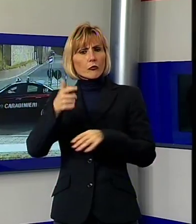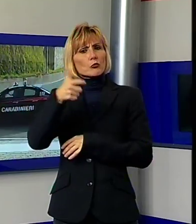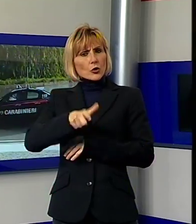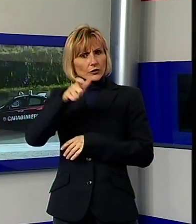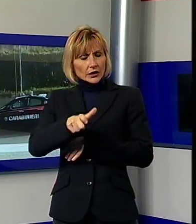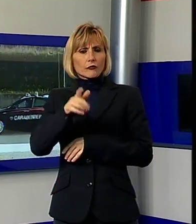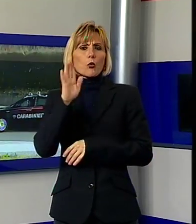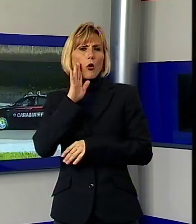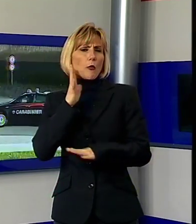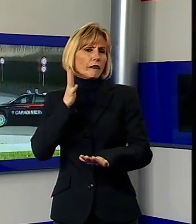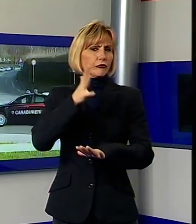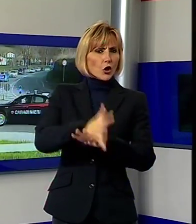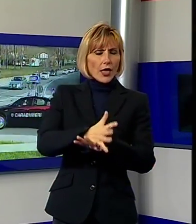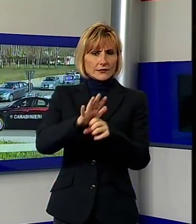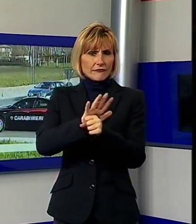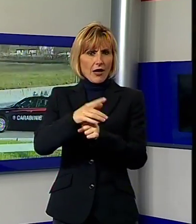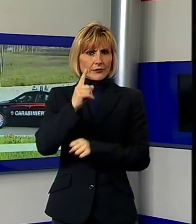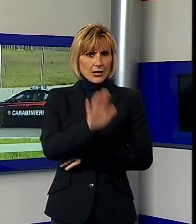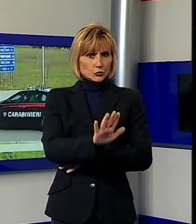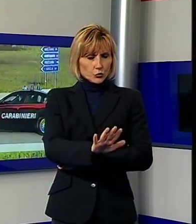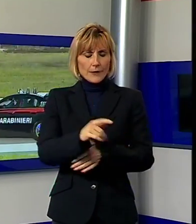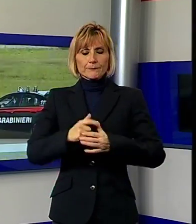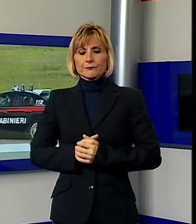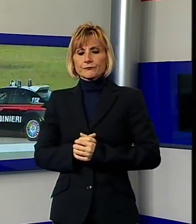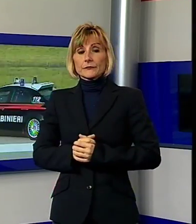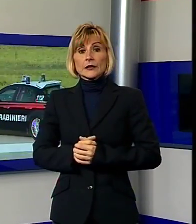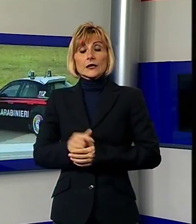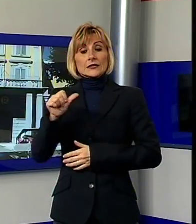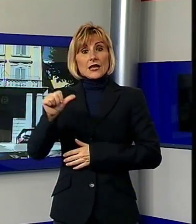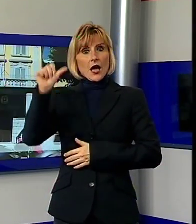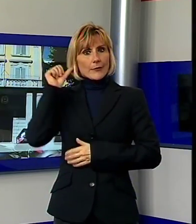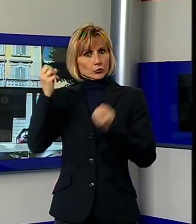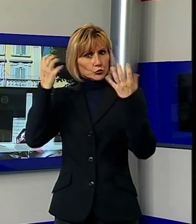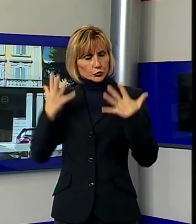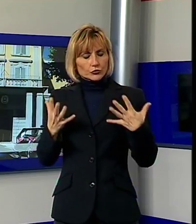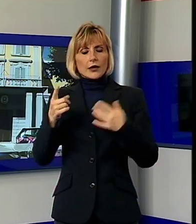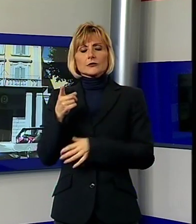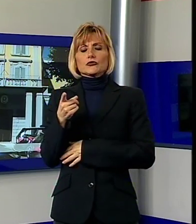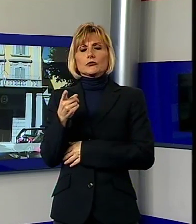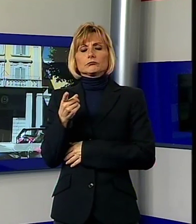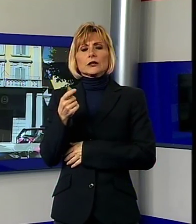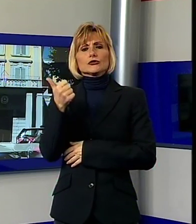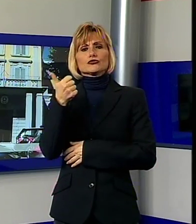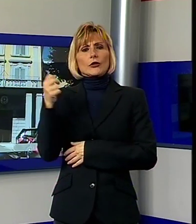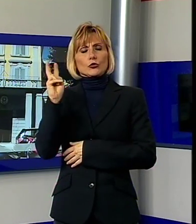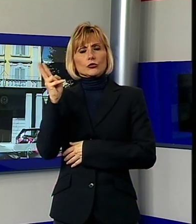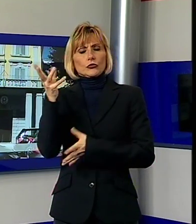episodio di violenza. L'intervento è scattato sabato scorso. Al 112 è arrivata la telefonata di una bambina di 12